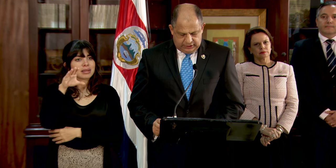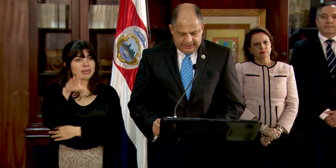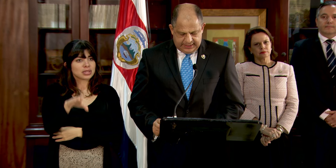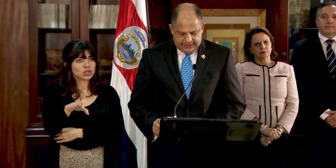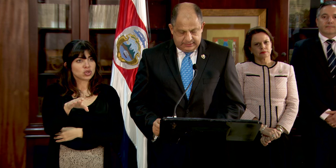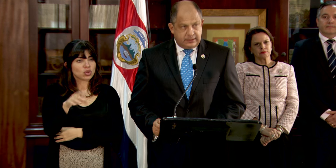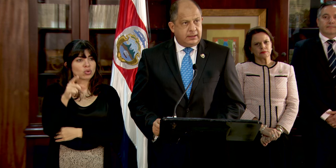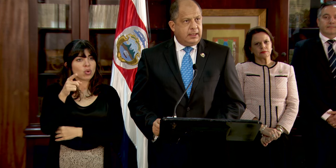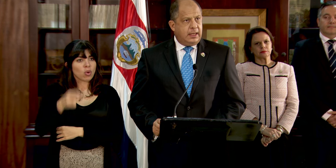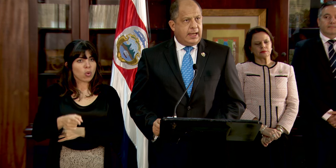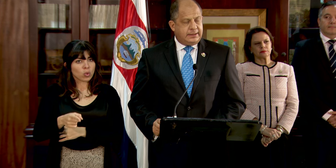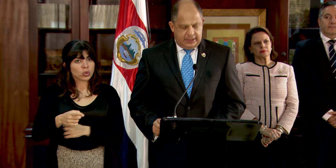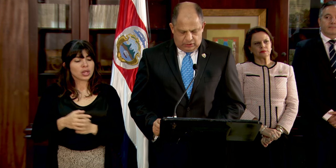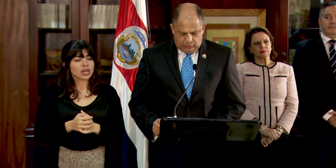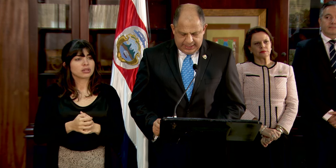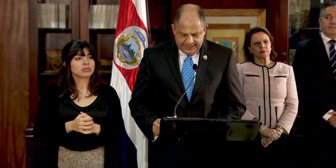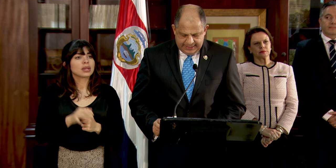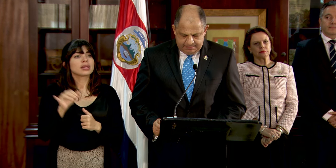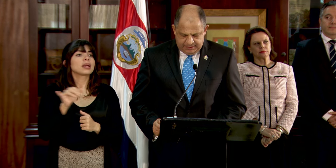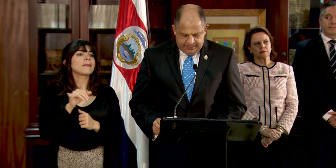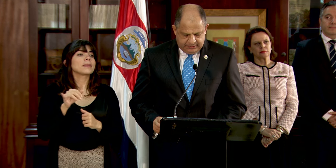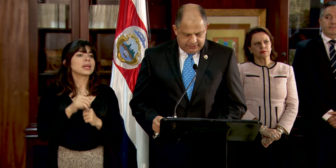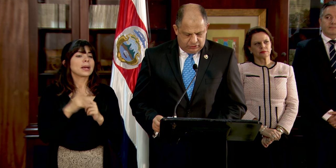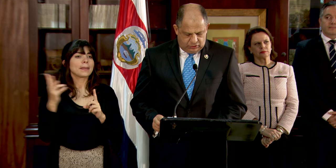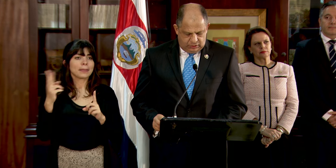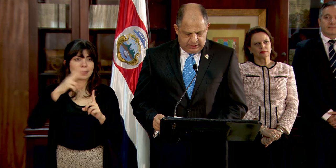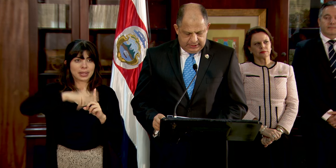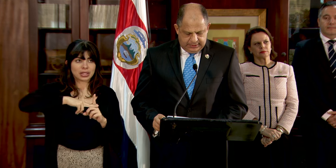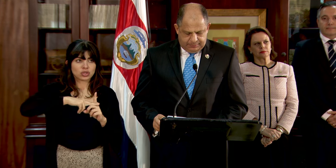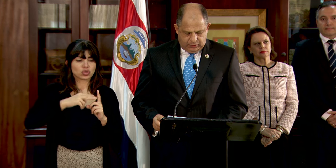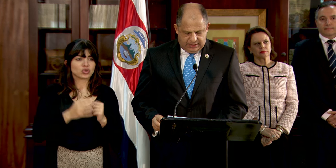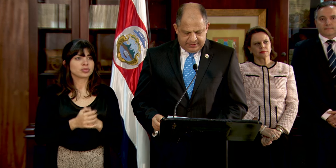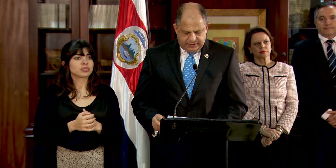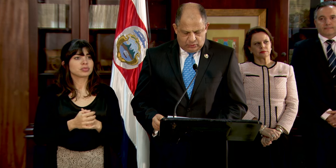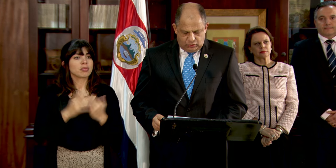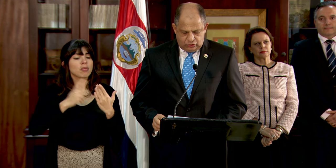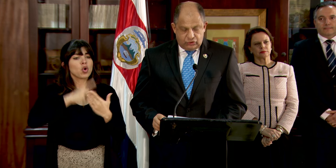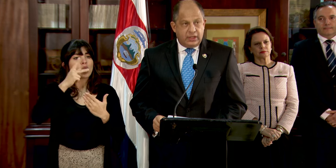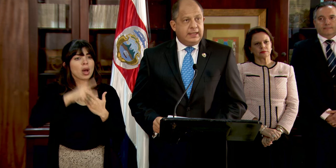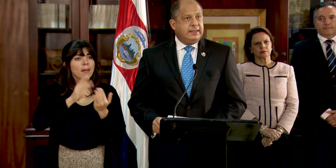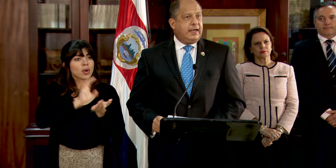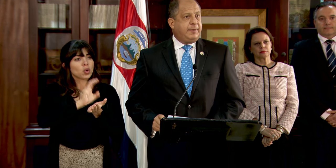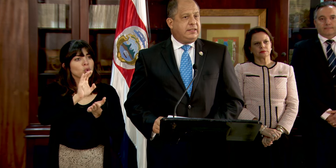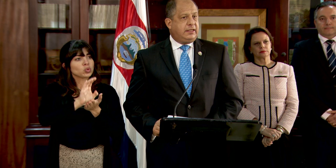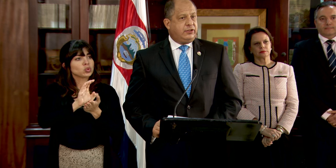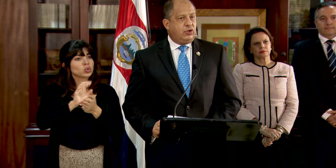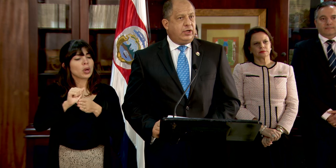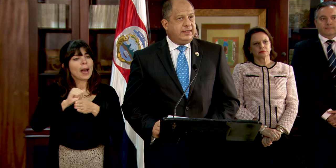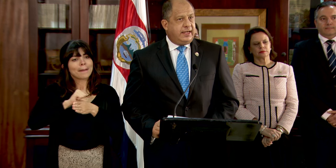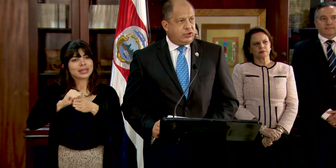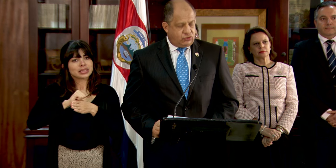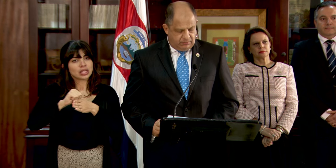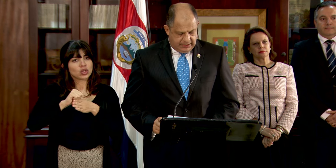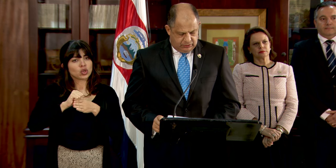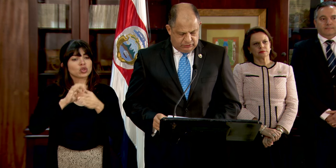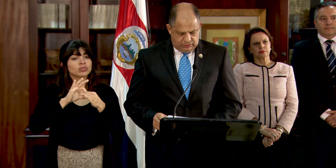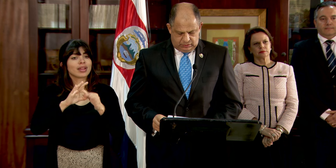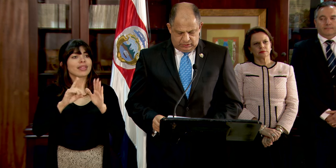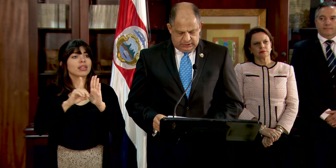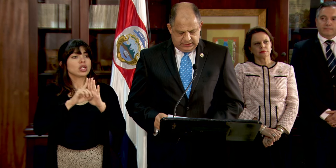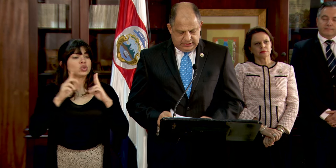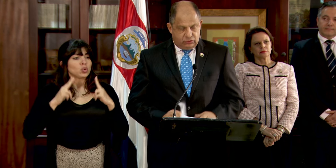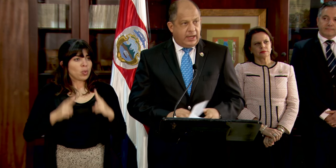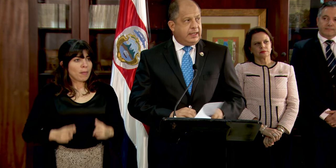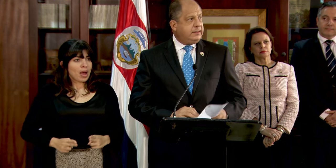ordenadas, así como la implementación de programas y cursos de capacitación en derechos humanos,